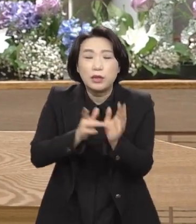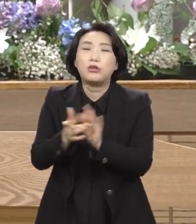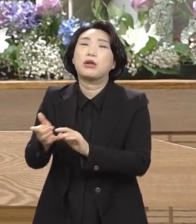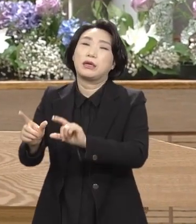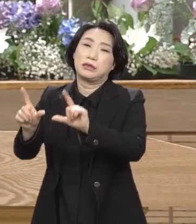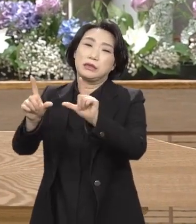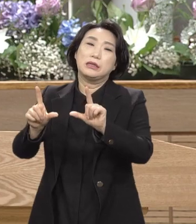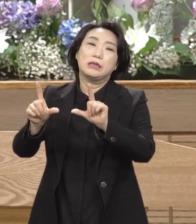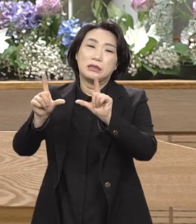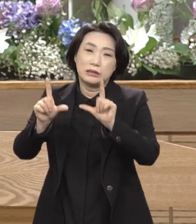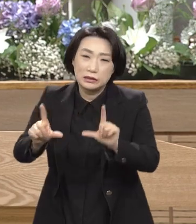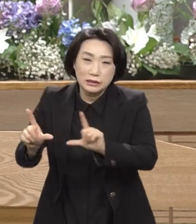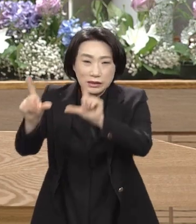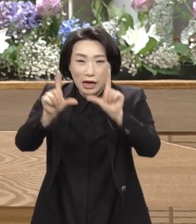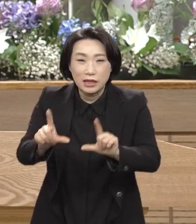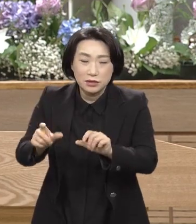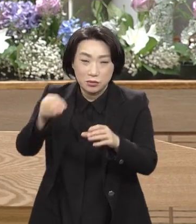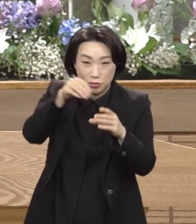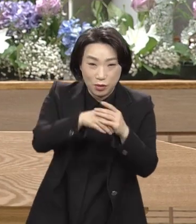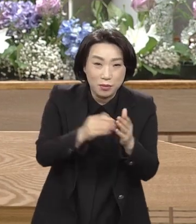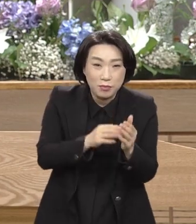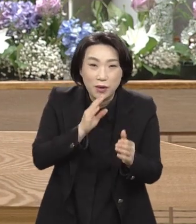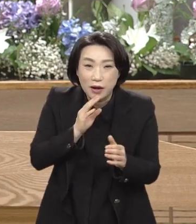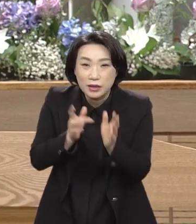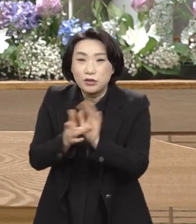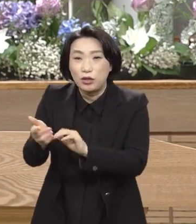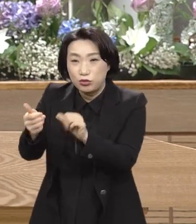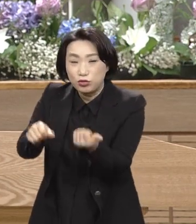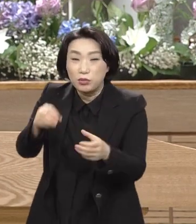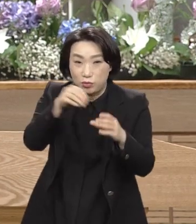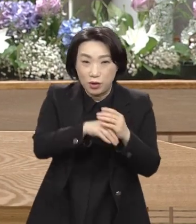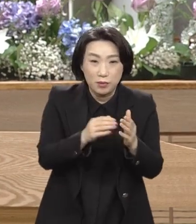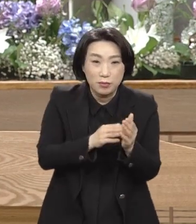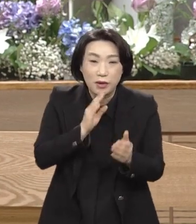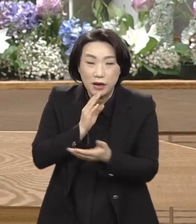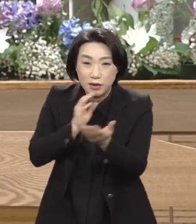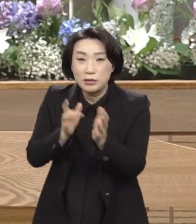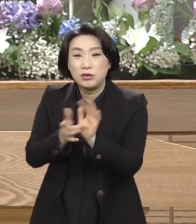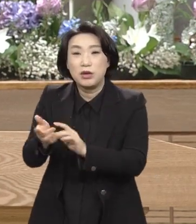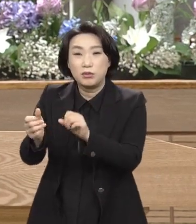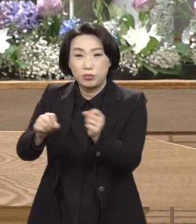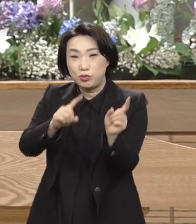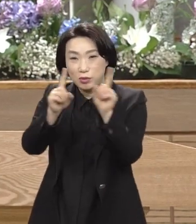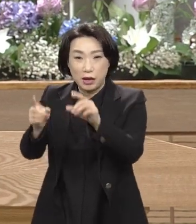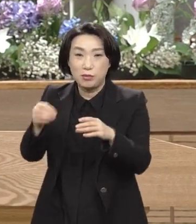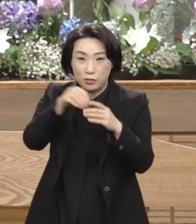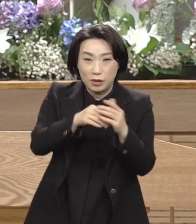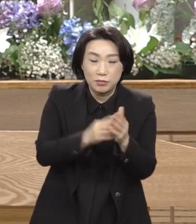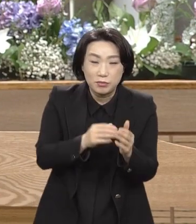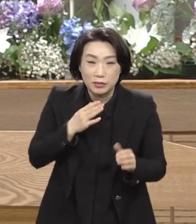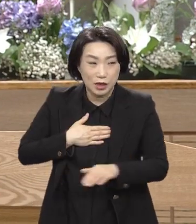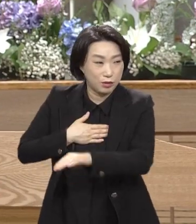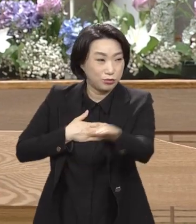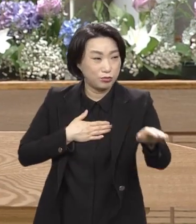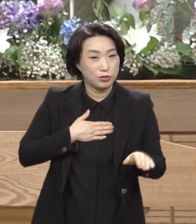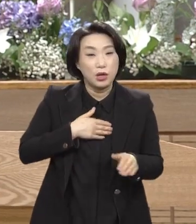죽으심이 들었고 부활이 들었고 우리에게는 죄가 들었고